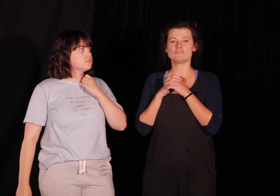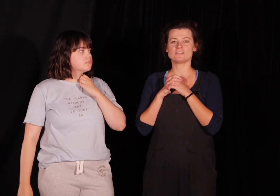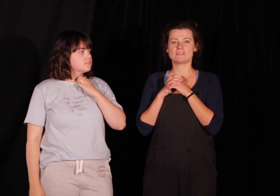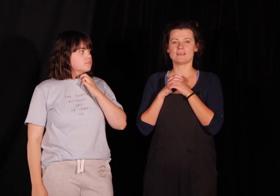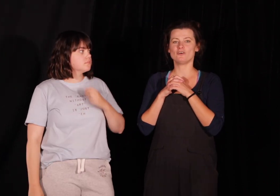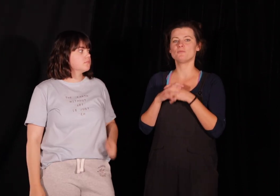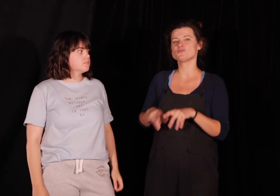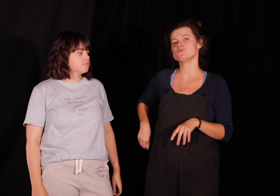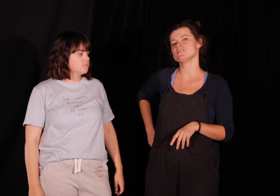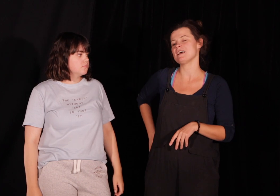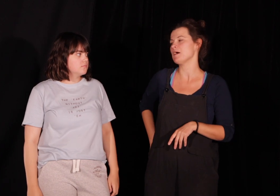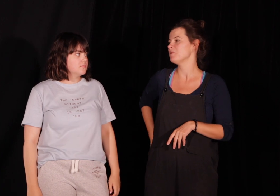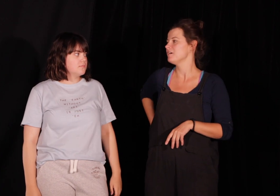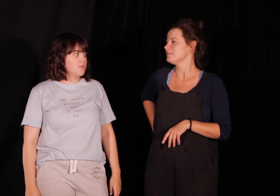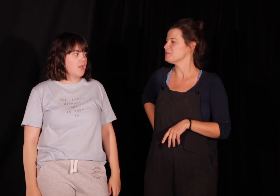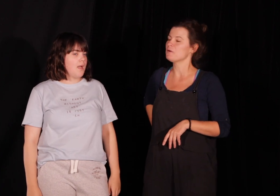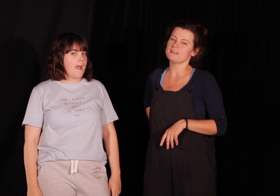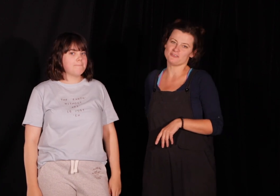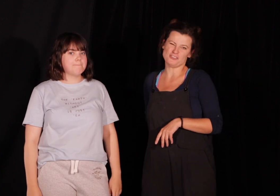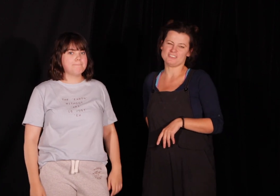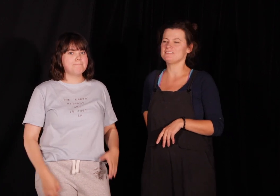wszystkiego posłuży nam taki mały rekwizyt.